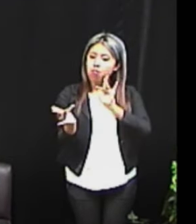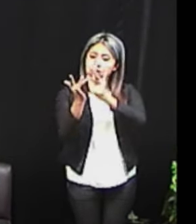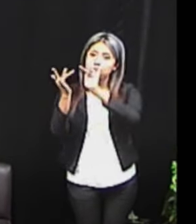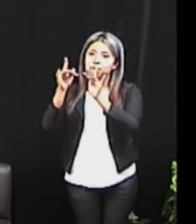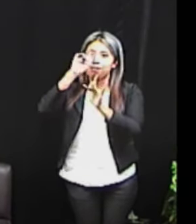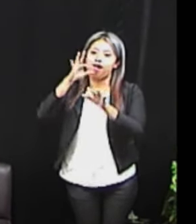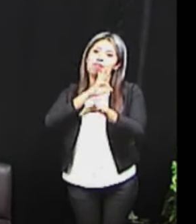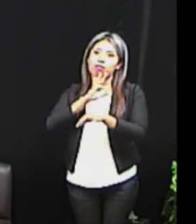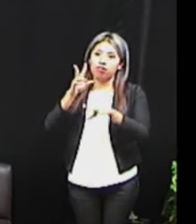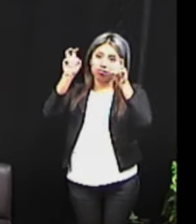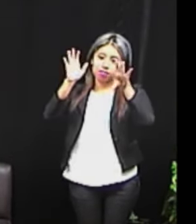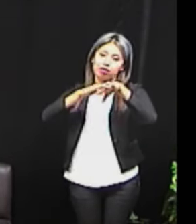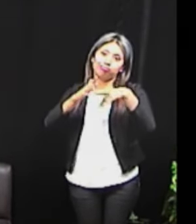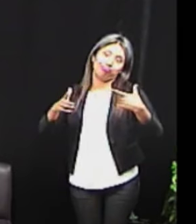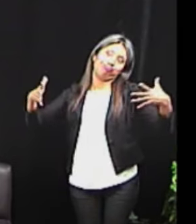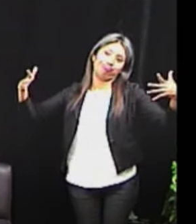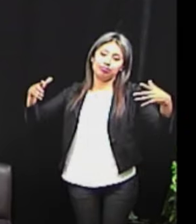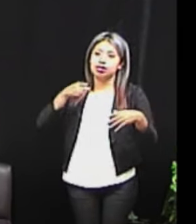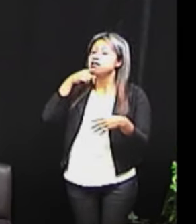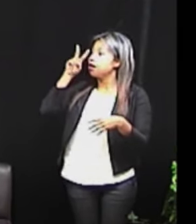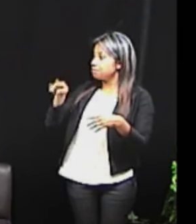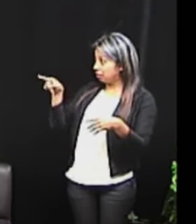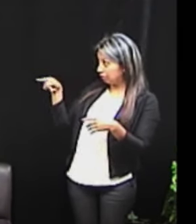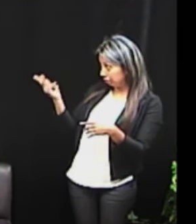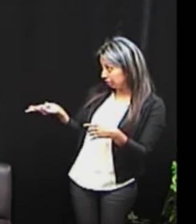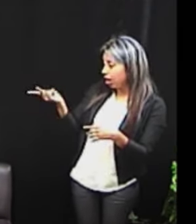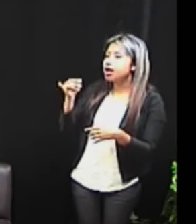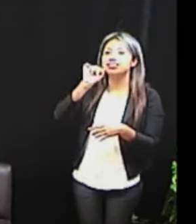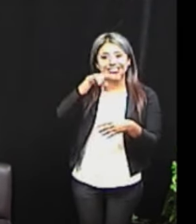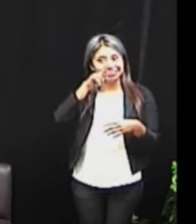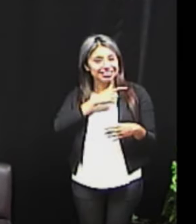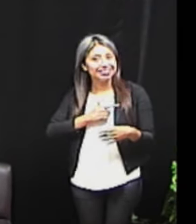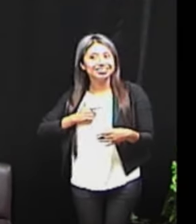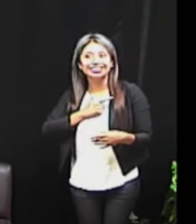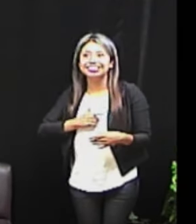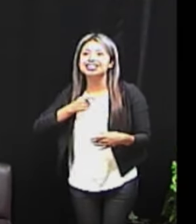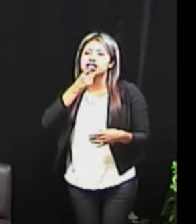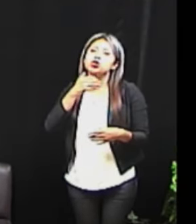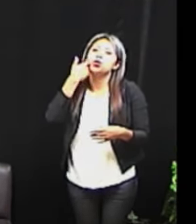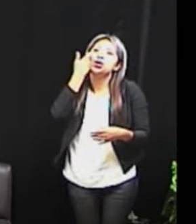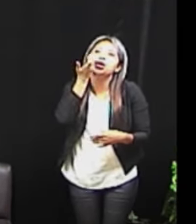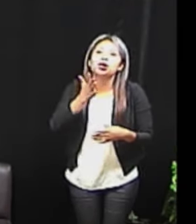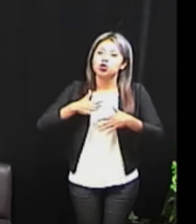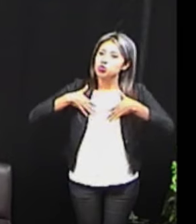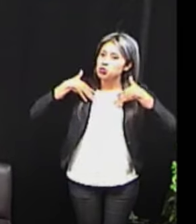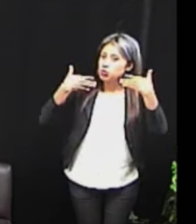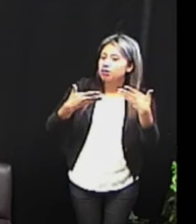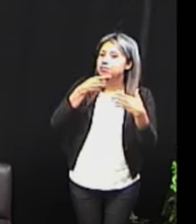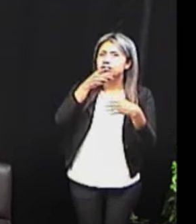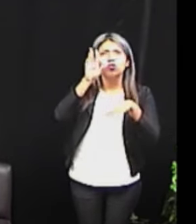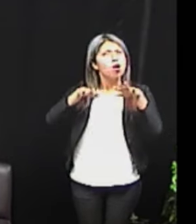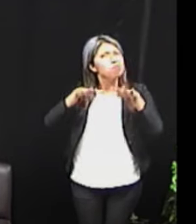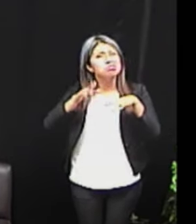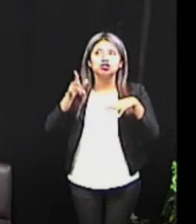enriquecerla. ¿No es así, David? Así es, maestra. Un gusto volver a estar aquí. Y quisiera comentar que siempre oigo